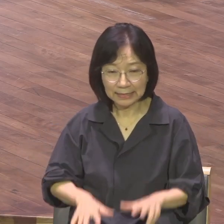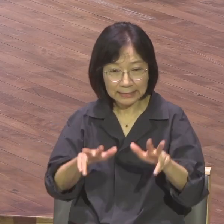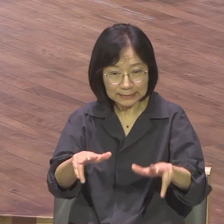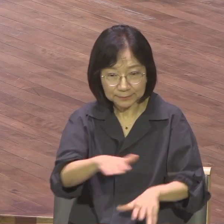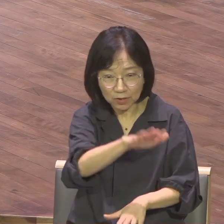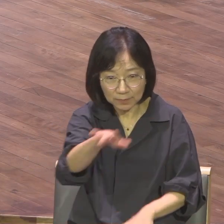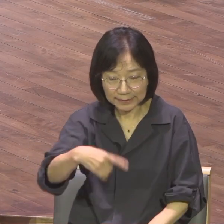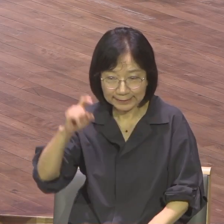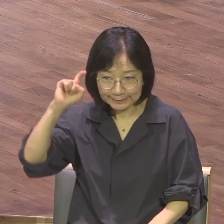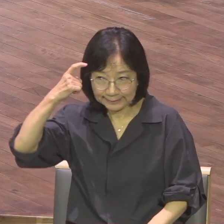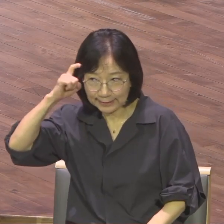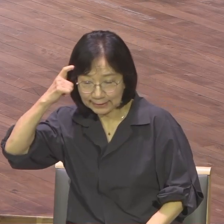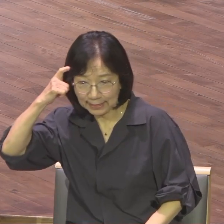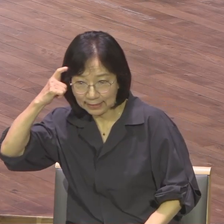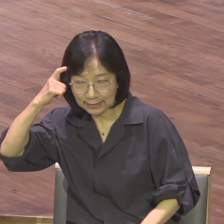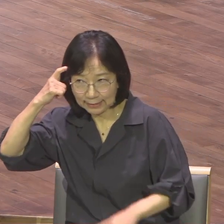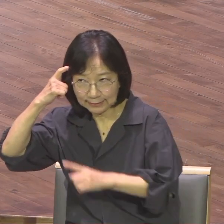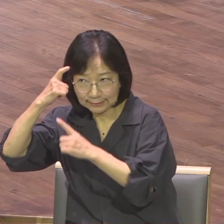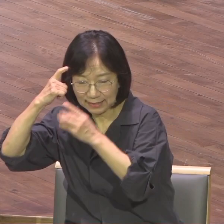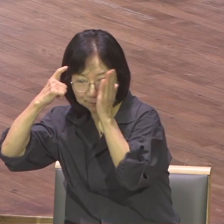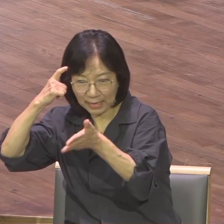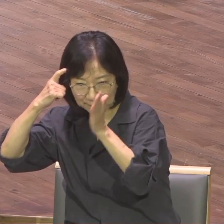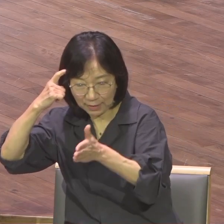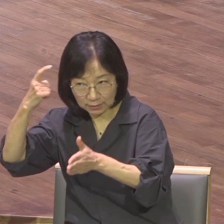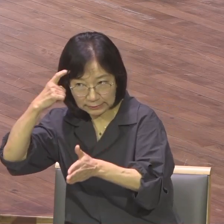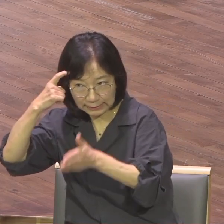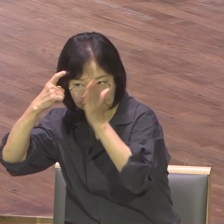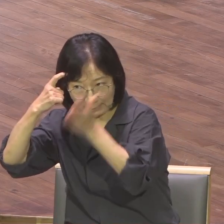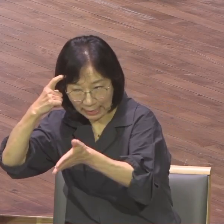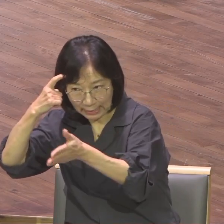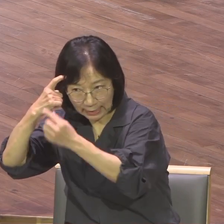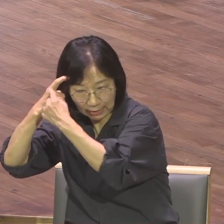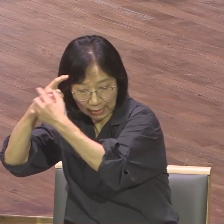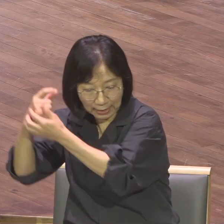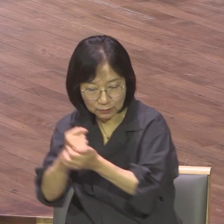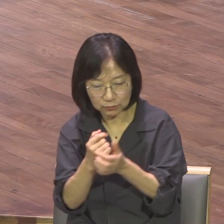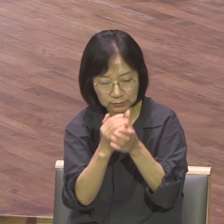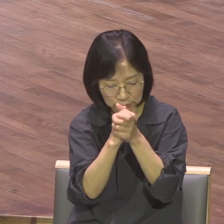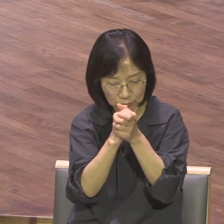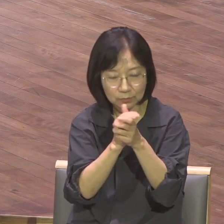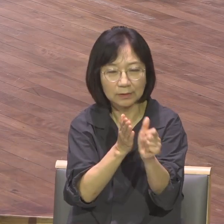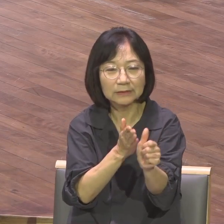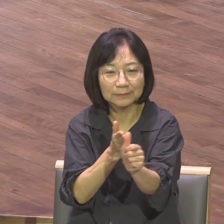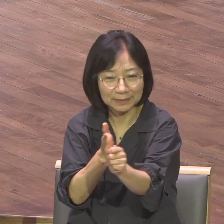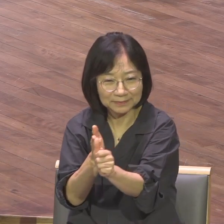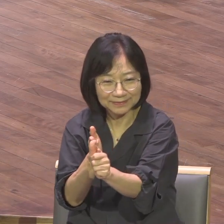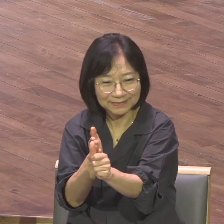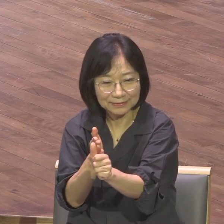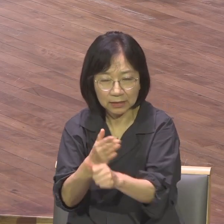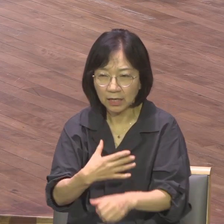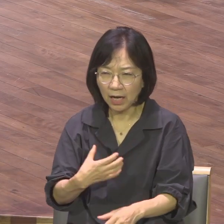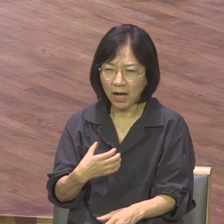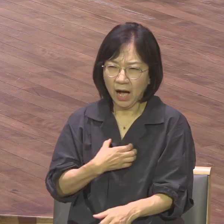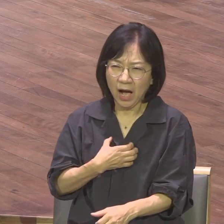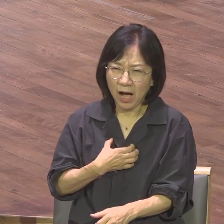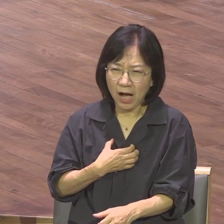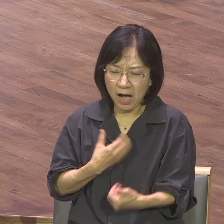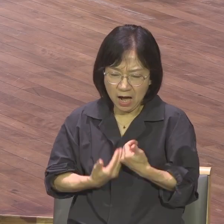심지어 문제도 갈등도 위기도 기도로 누리시기 바랍니다 특별히 내 몸과 뇌를 살리는